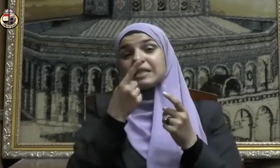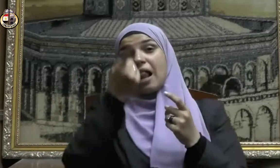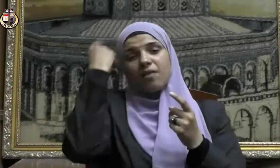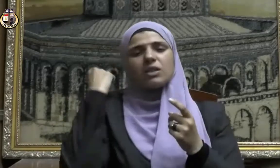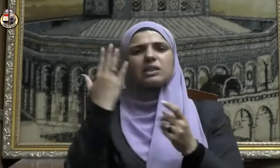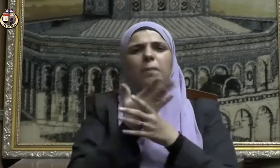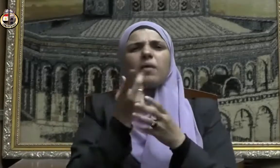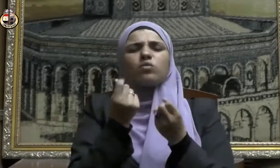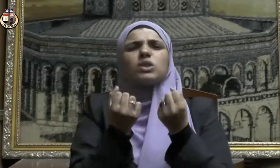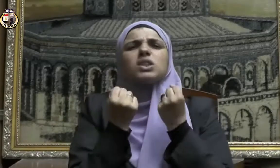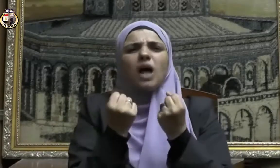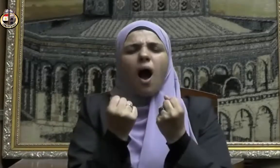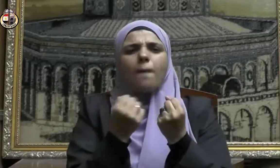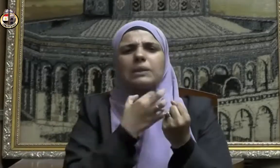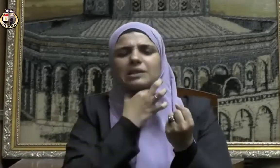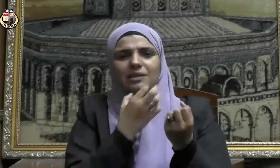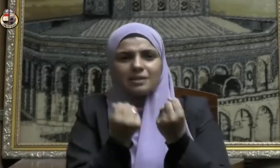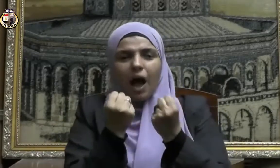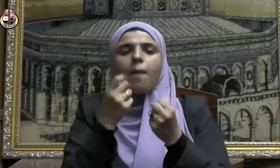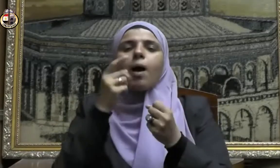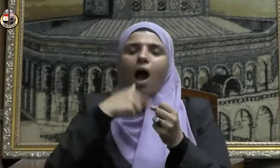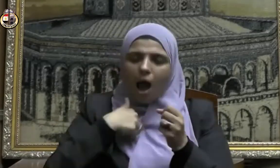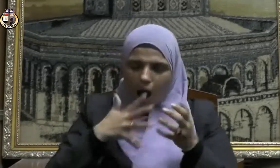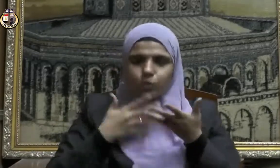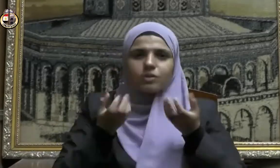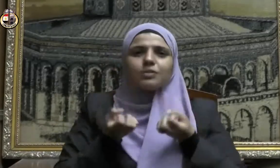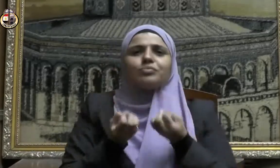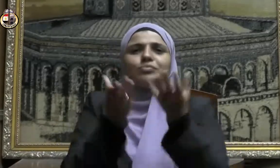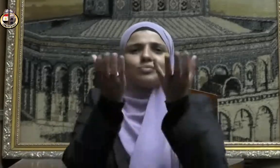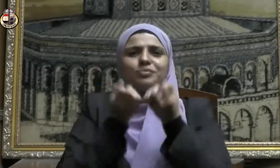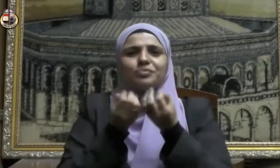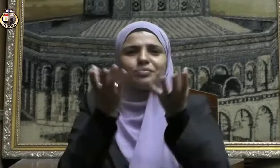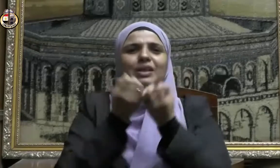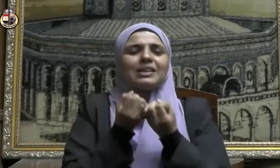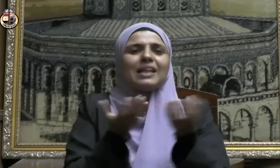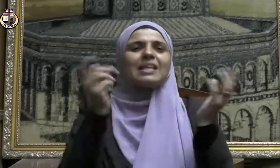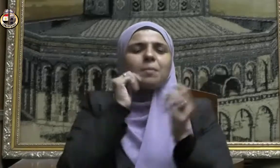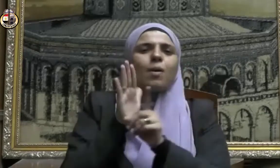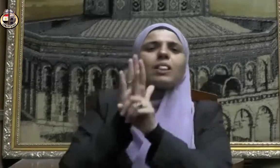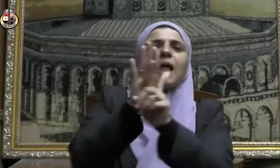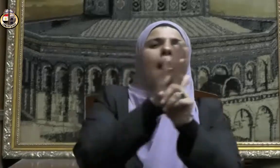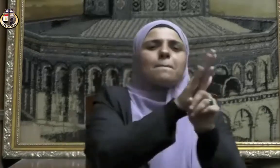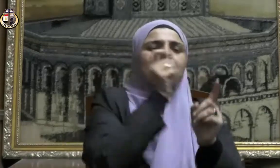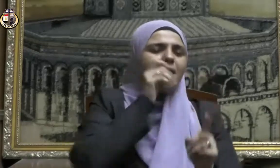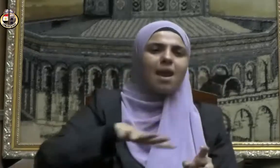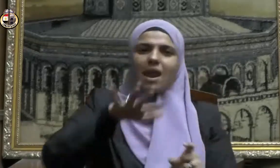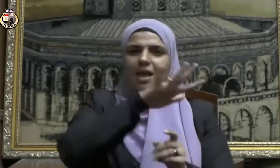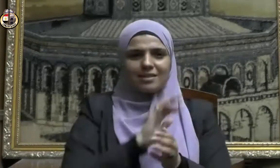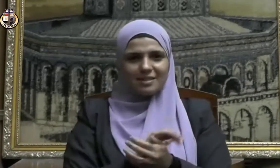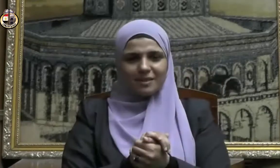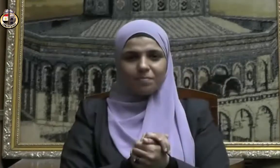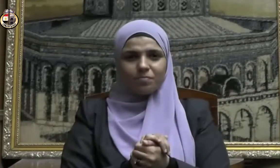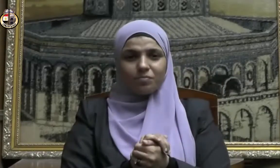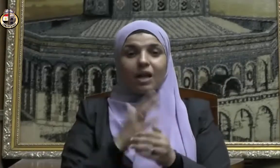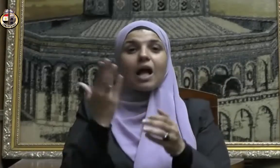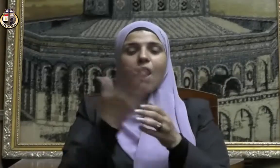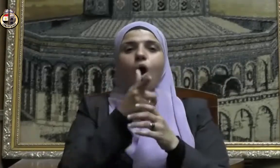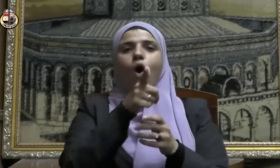بالناس جهد فأردت أن تعينوا فيها فحيث يكون